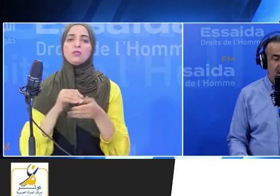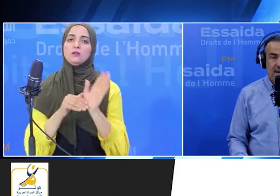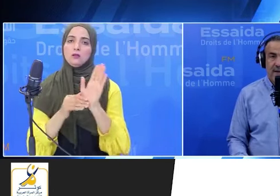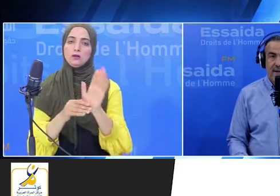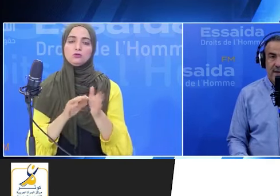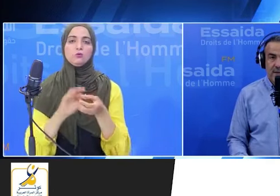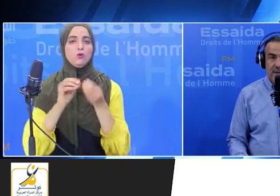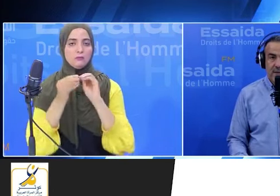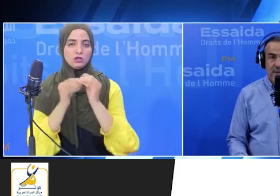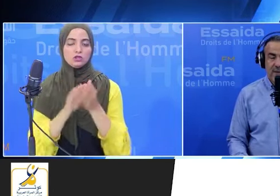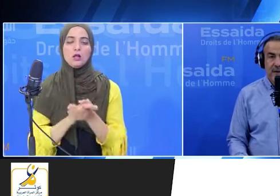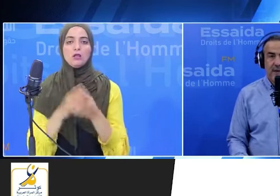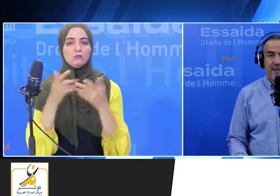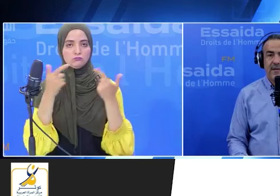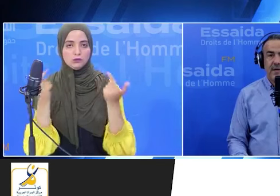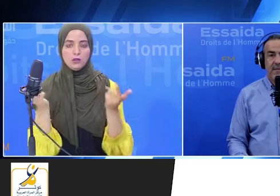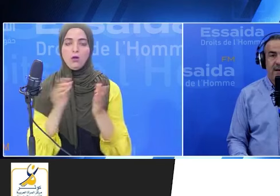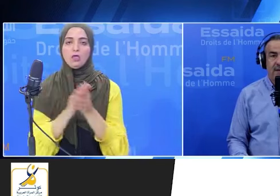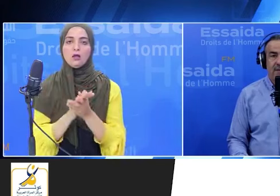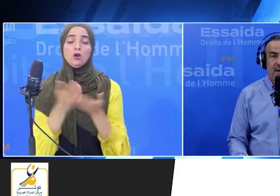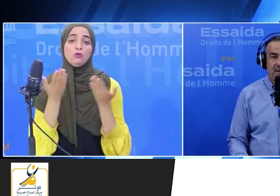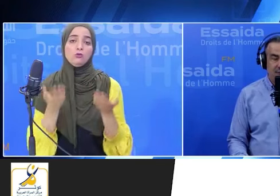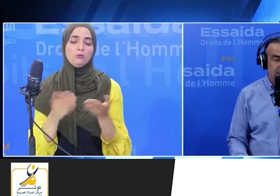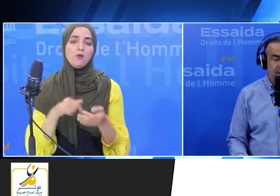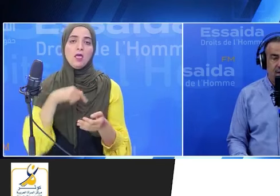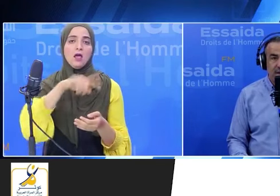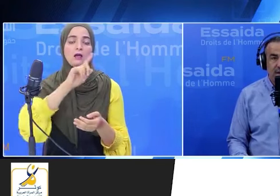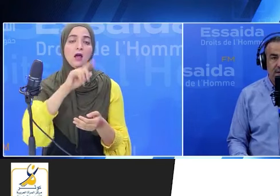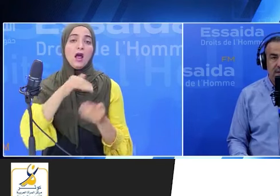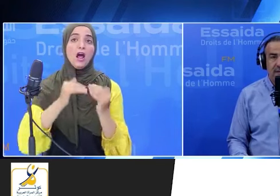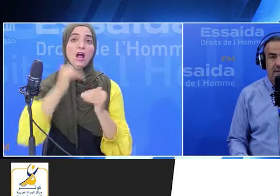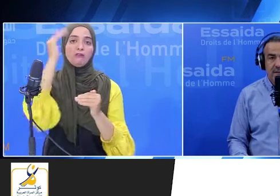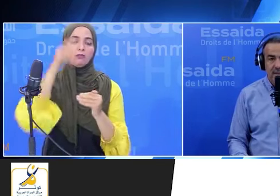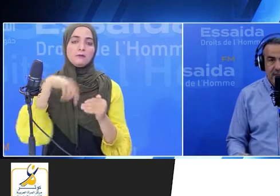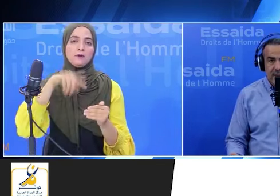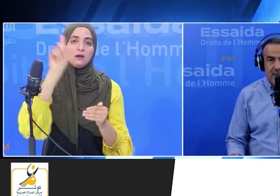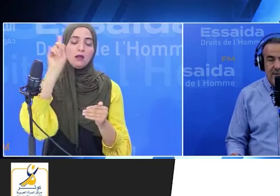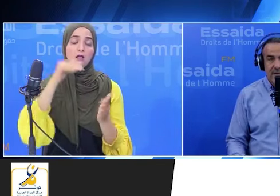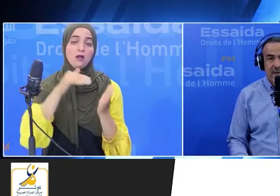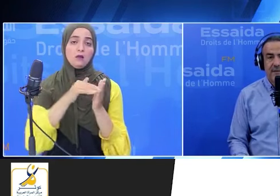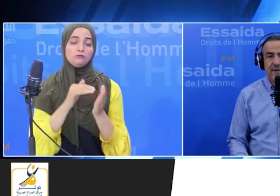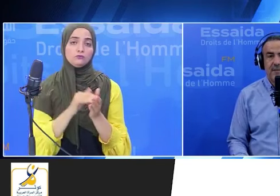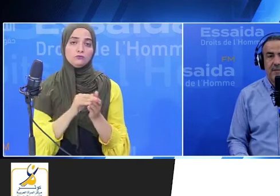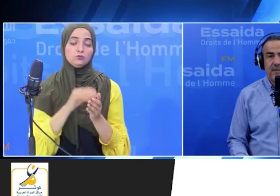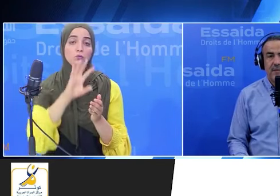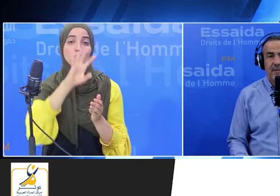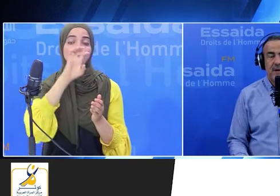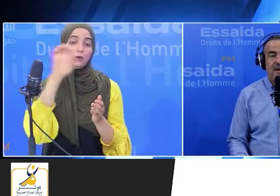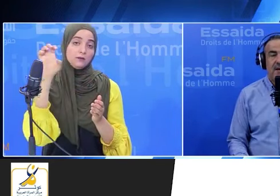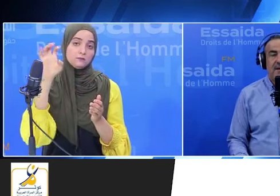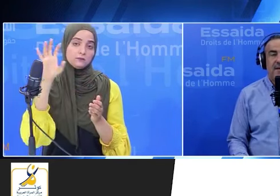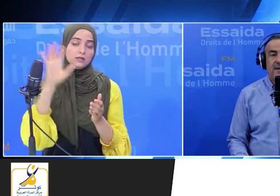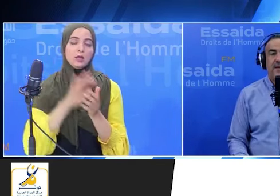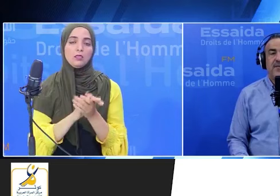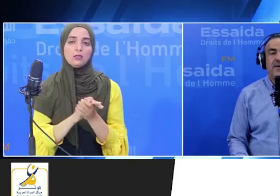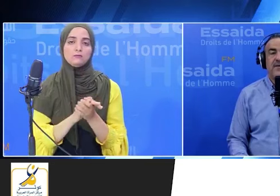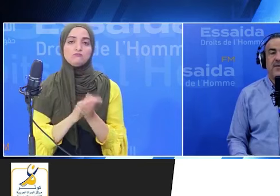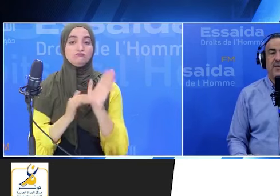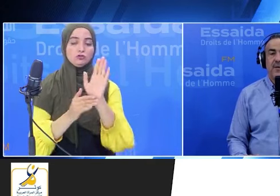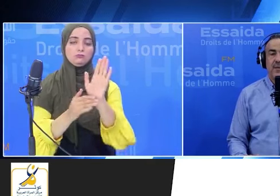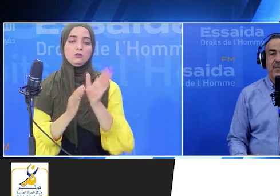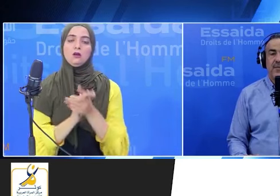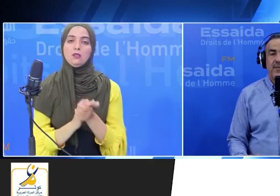وقنا اليوم اللي عدنا تقريباً أكثر من ألف وخمسين شخص مترشح لي